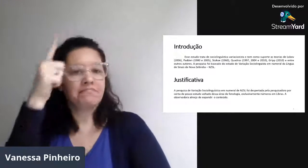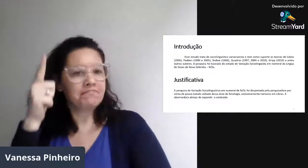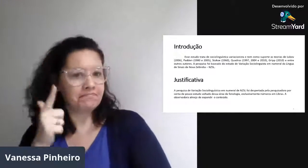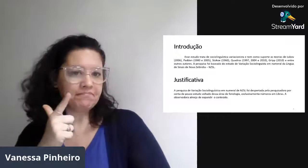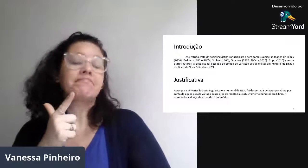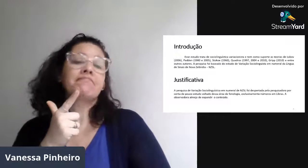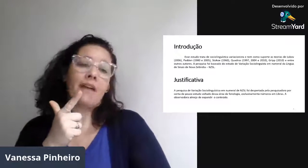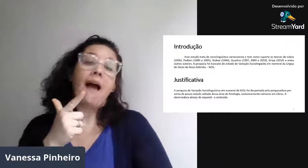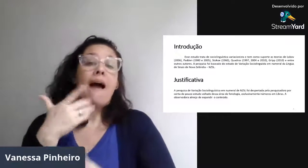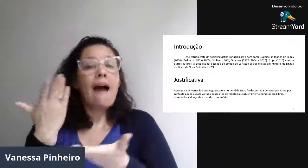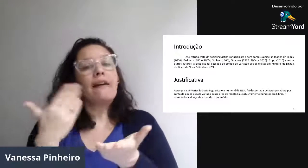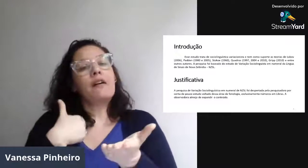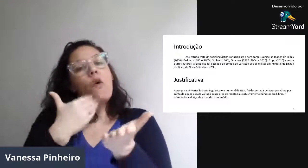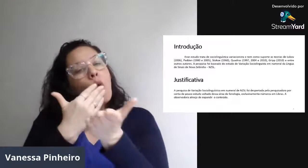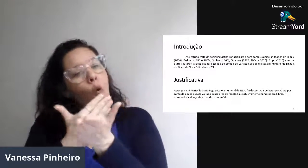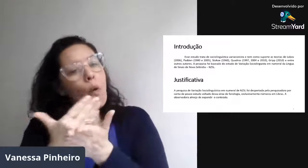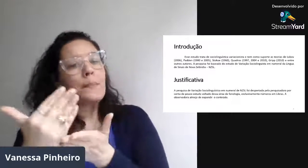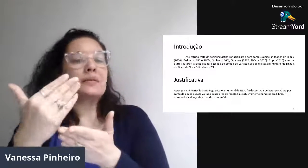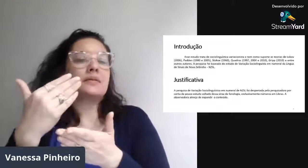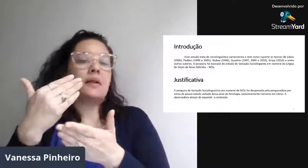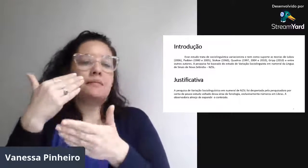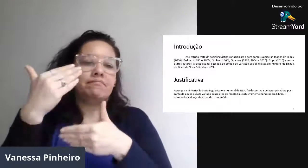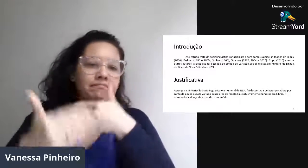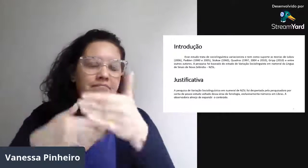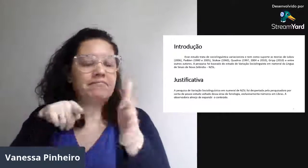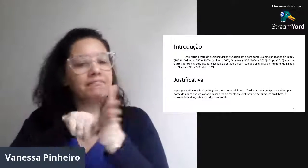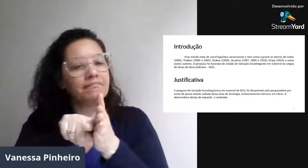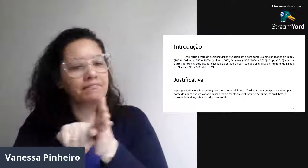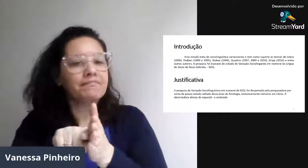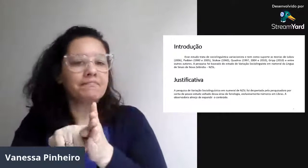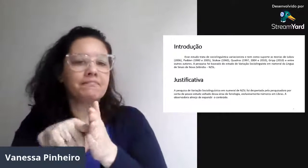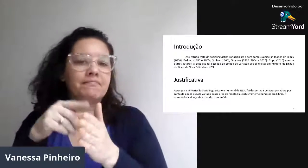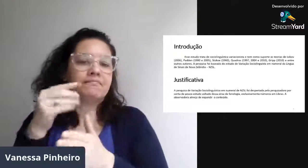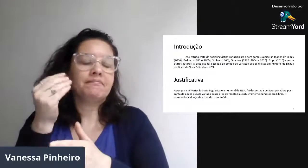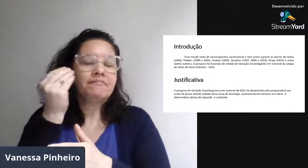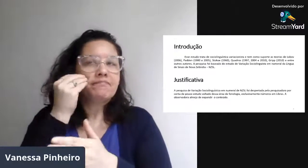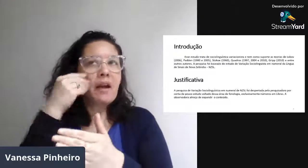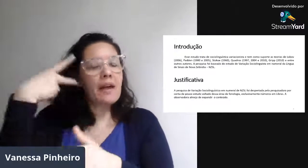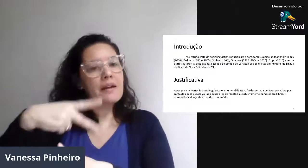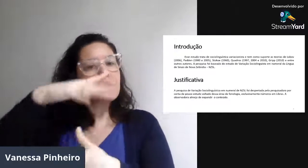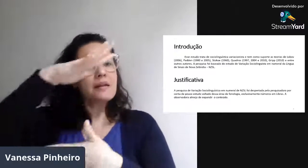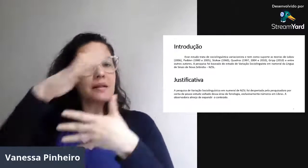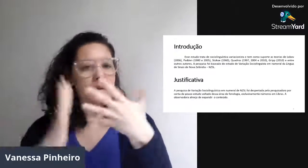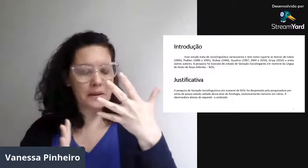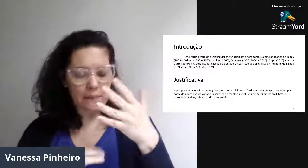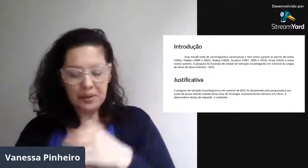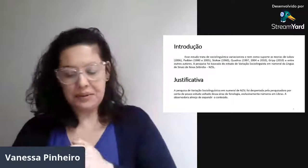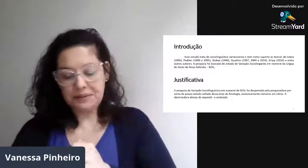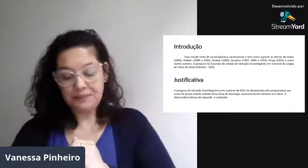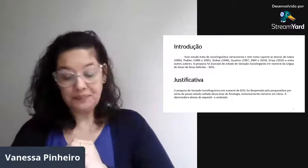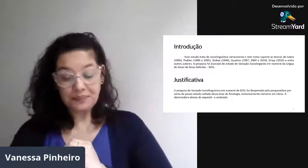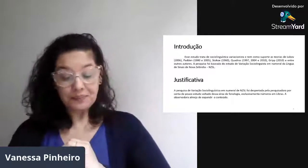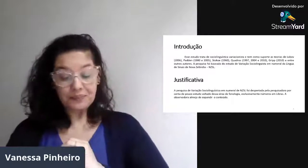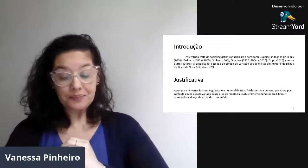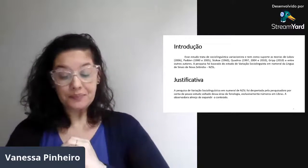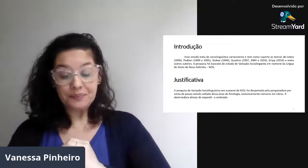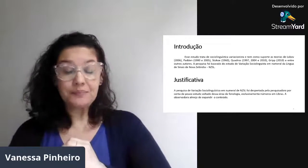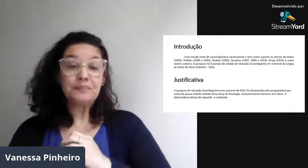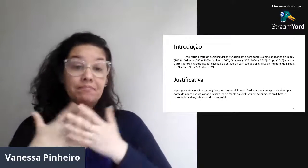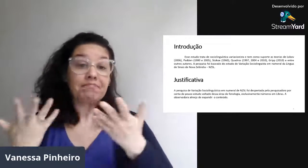como fazer... existe essa pesquisa aqui no Brasil, né? Não tinha. Então, eu comecei a interessar e fazer essa pesquisa